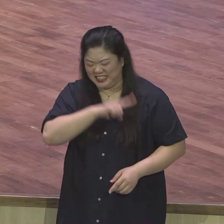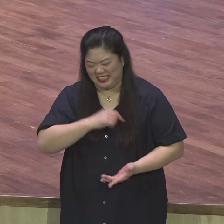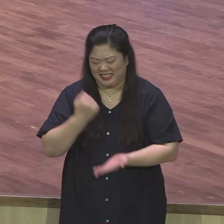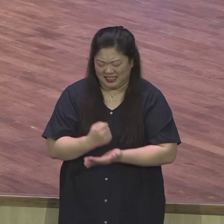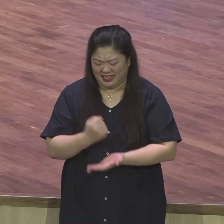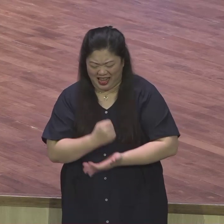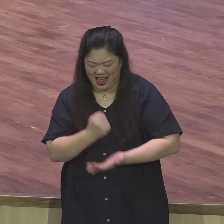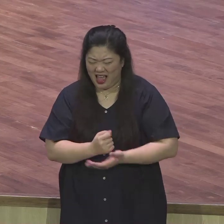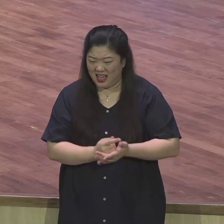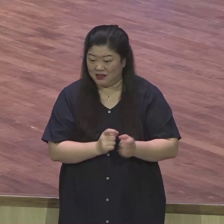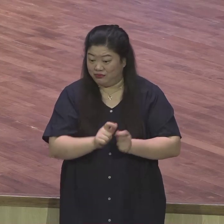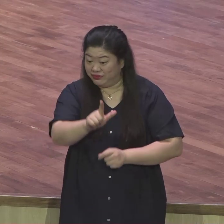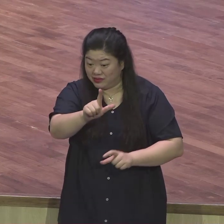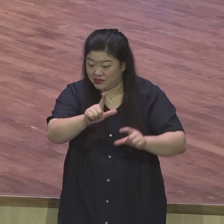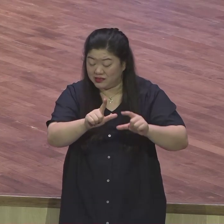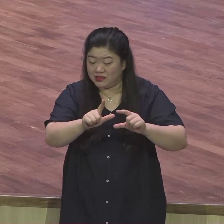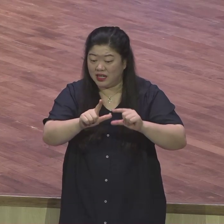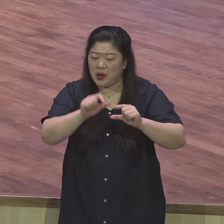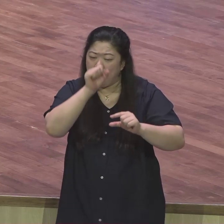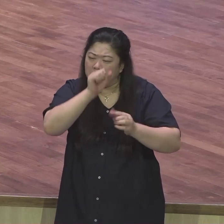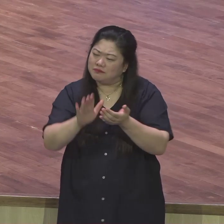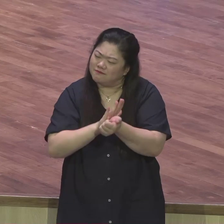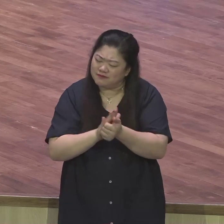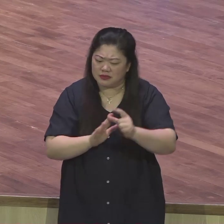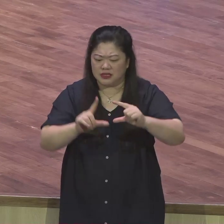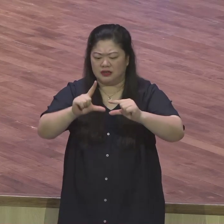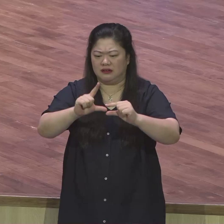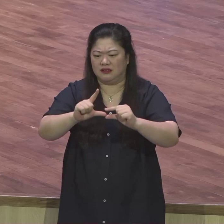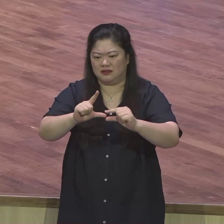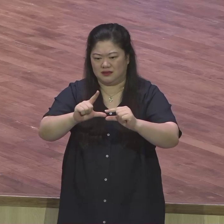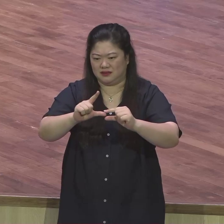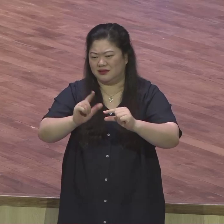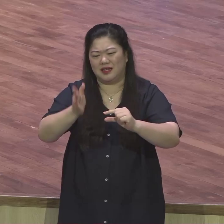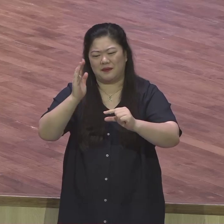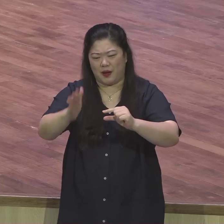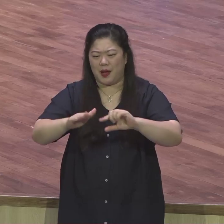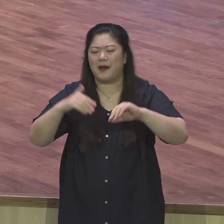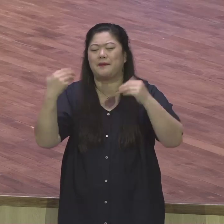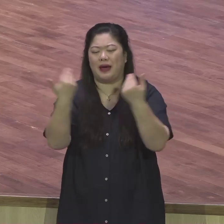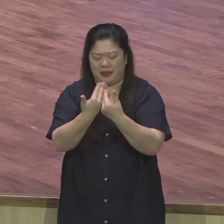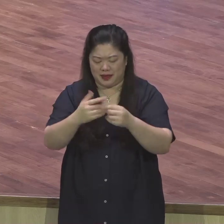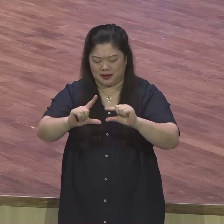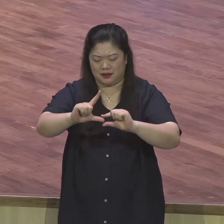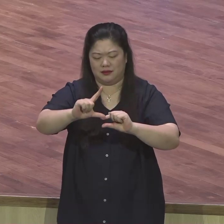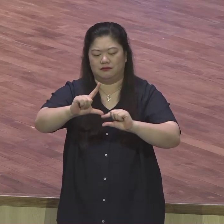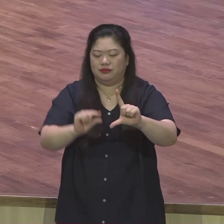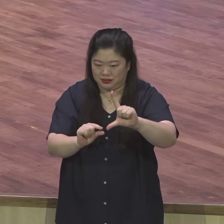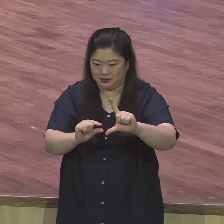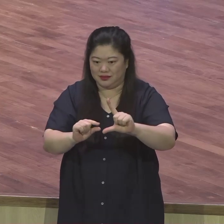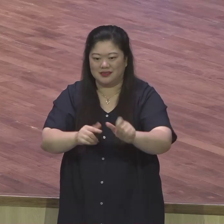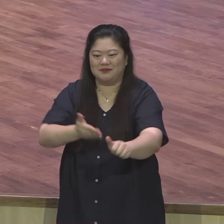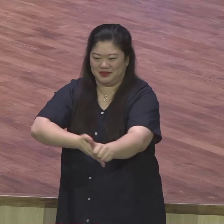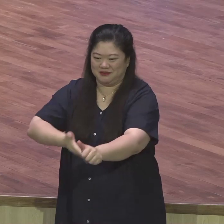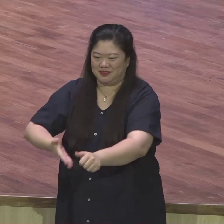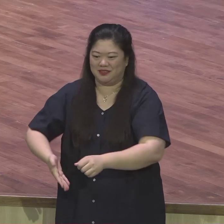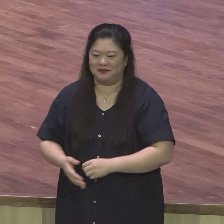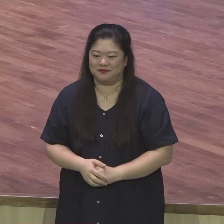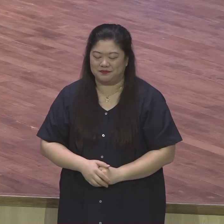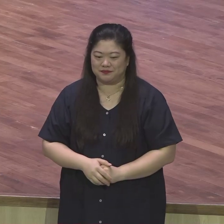생명 살리는 이런 역할을 하시기 바랍니다. 생명 힘주고 치유하고 위로하고 경력하고 세워주는 이런 말들을 하세요.